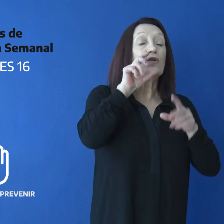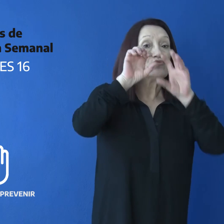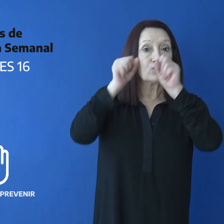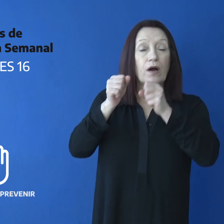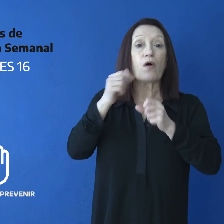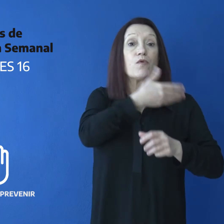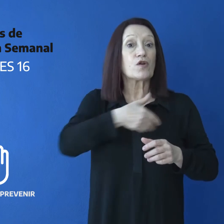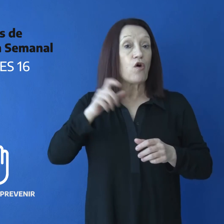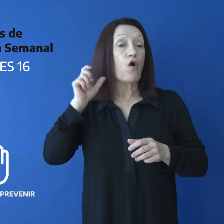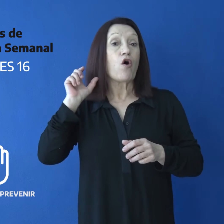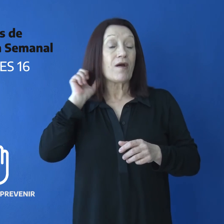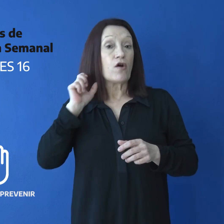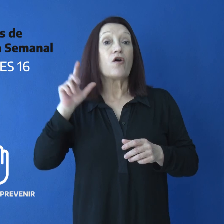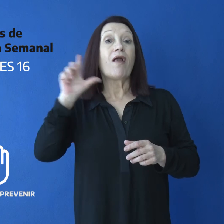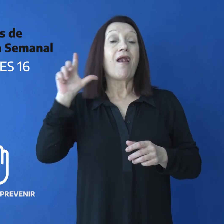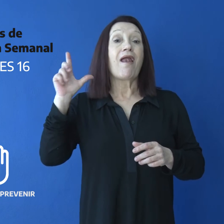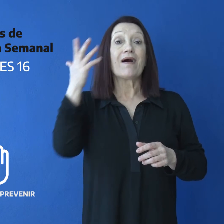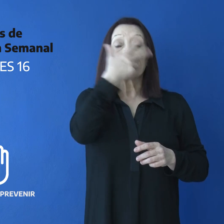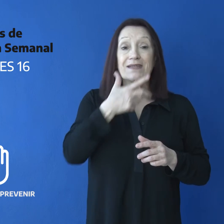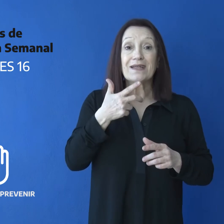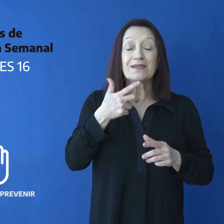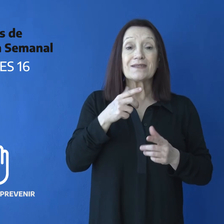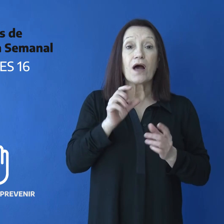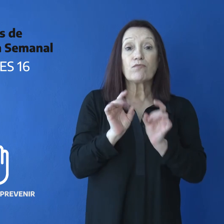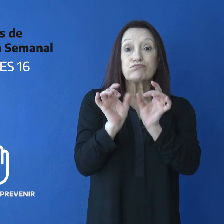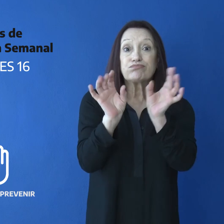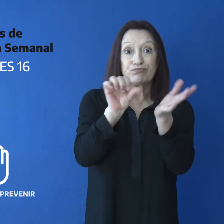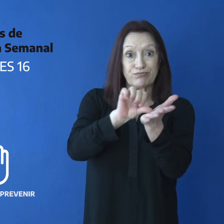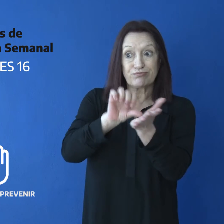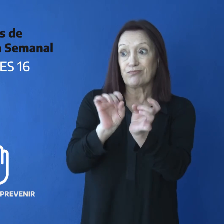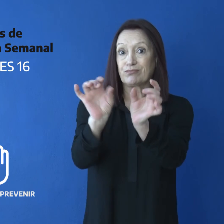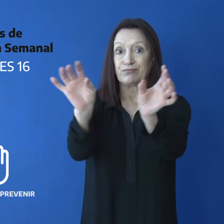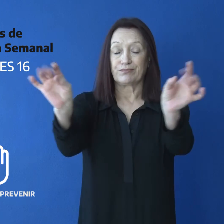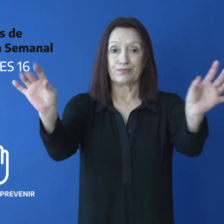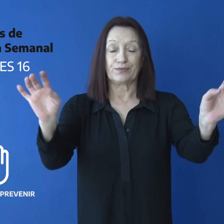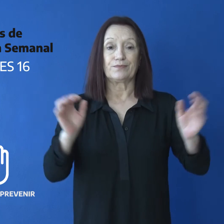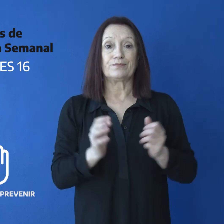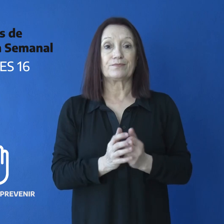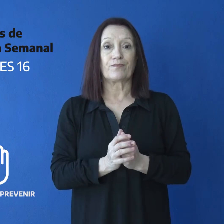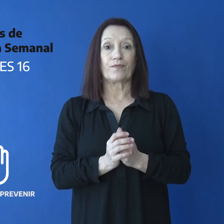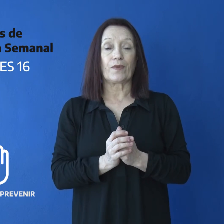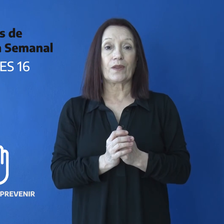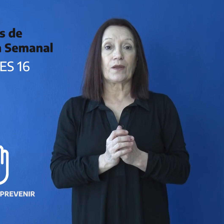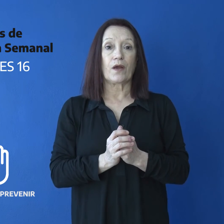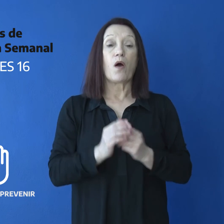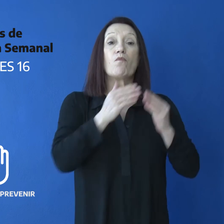Gobernador Gregores, Las Heras, están definidas como zona de brote local. Puerto